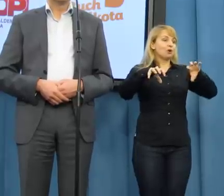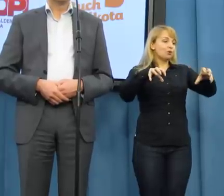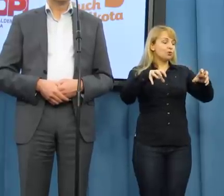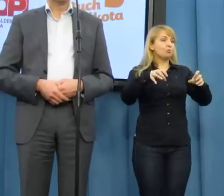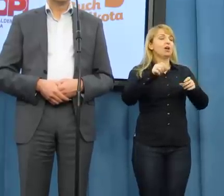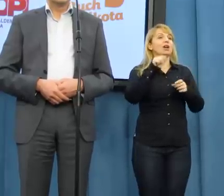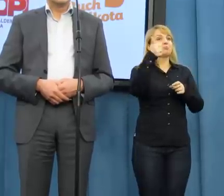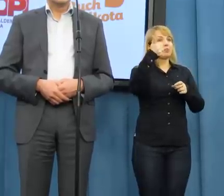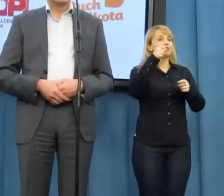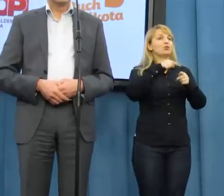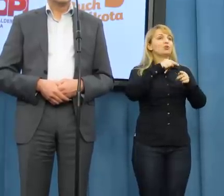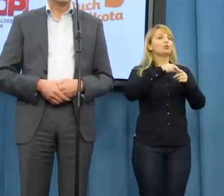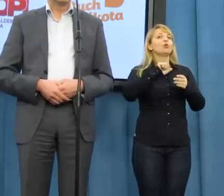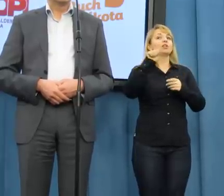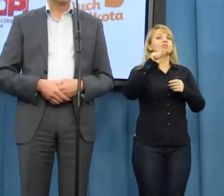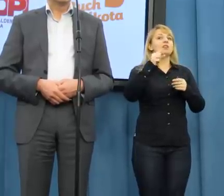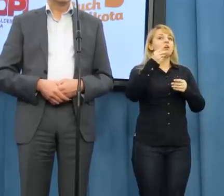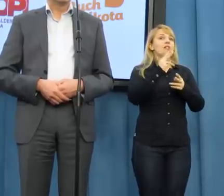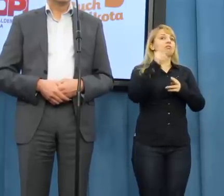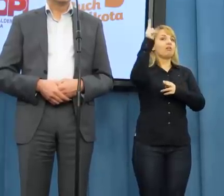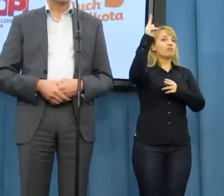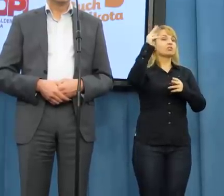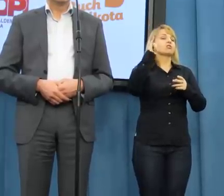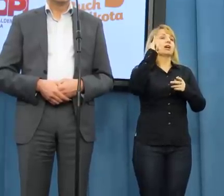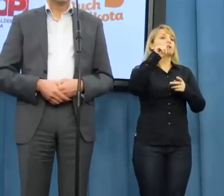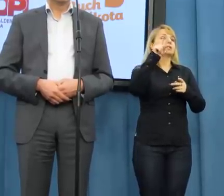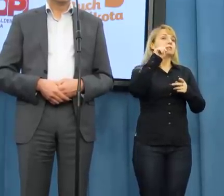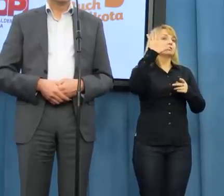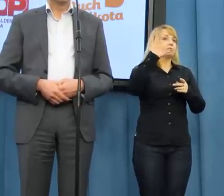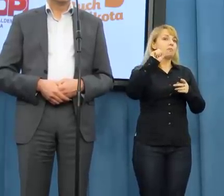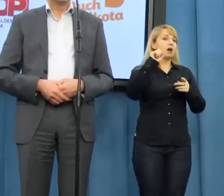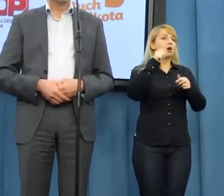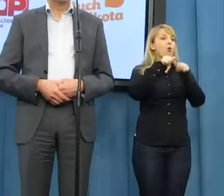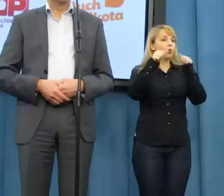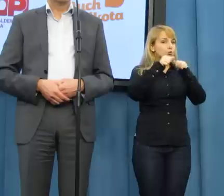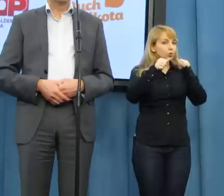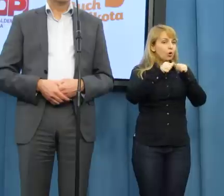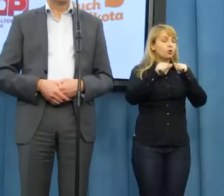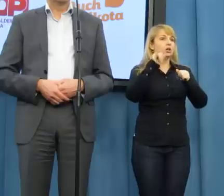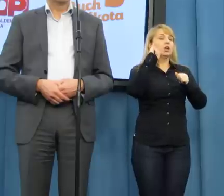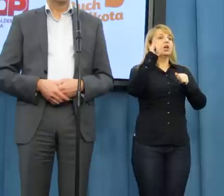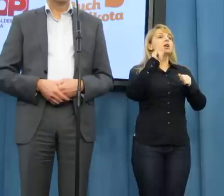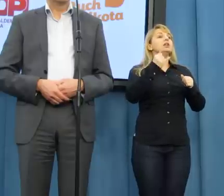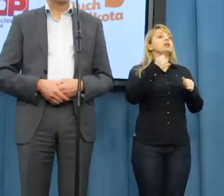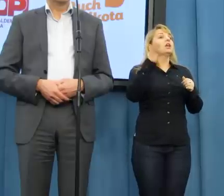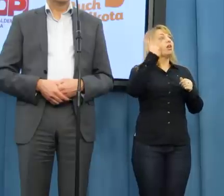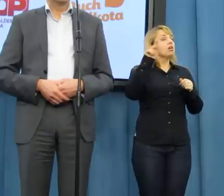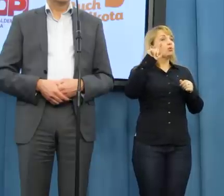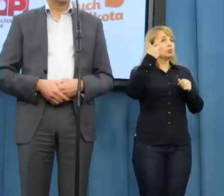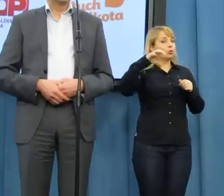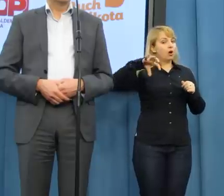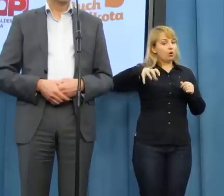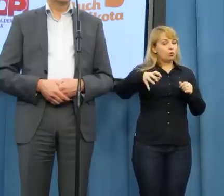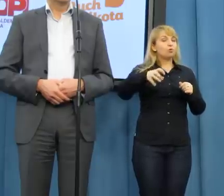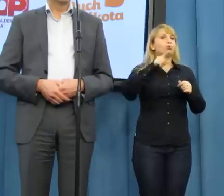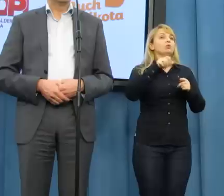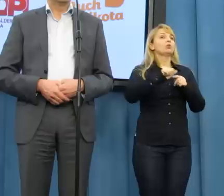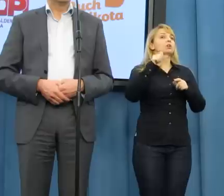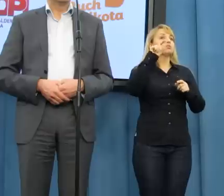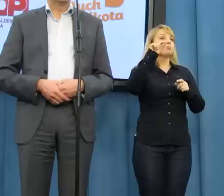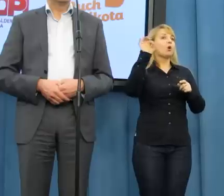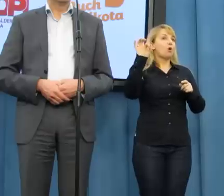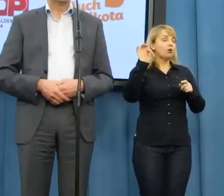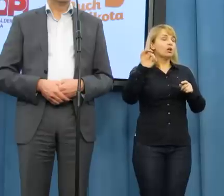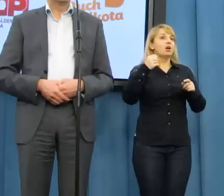najwyższa izba kontroli i ciało polityczne Platformy Obywatelskiej. I te dwa ciała są zupełnie